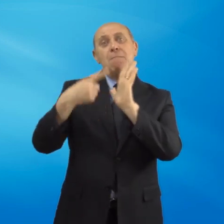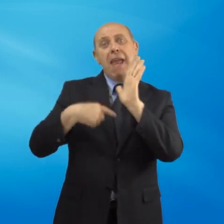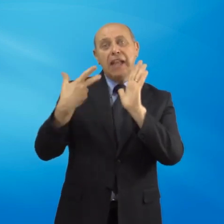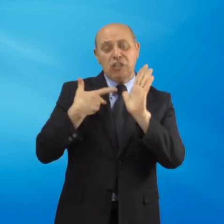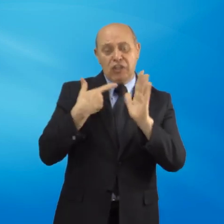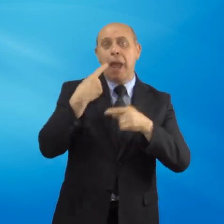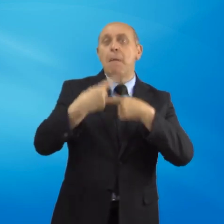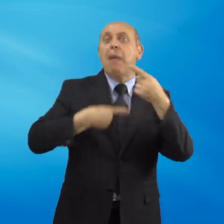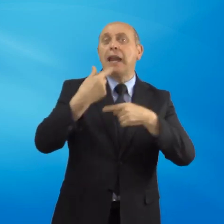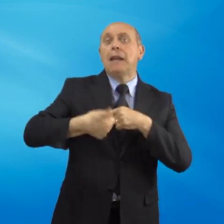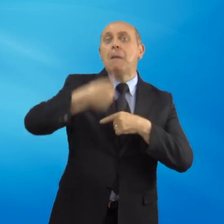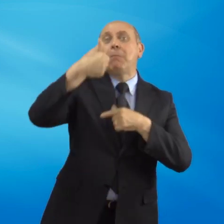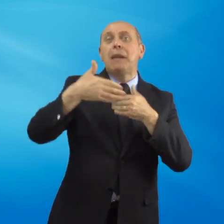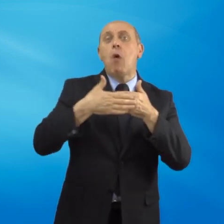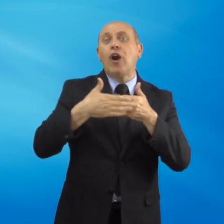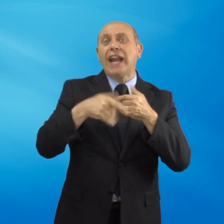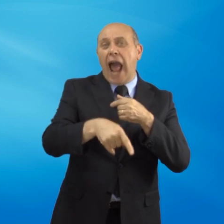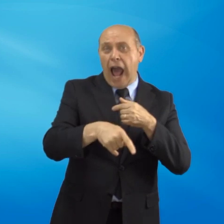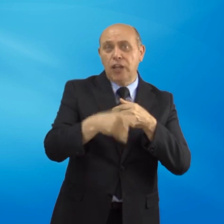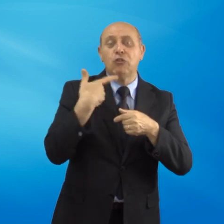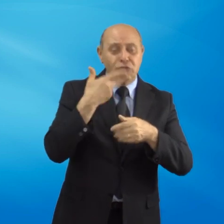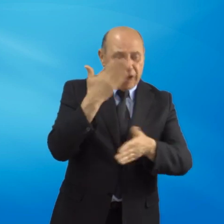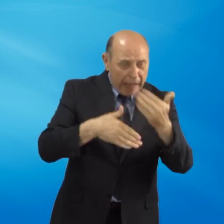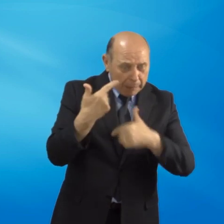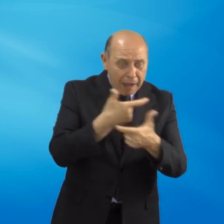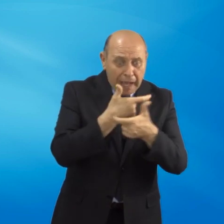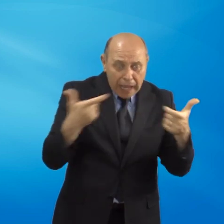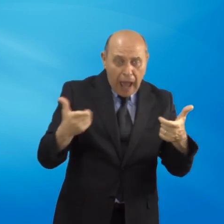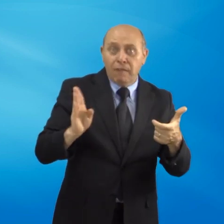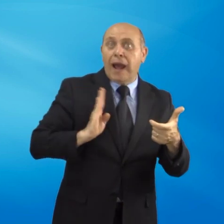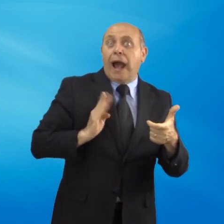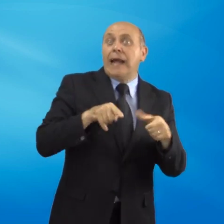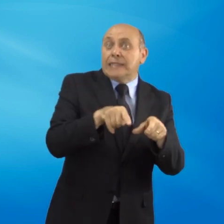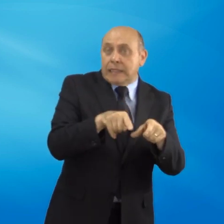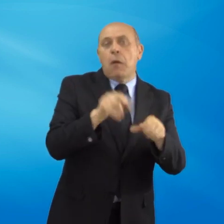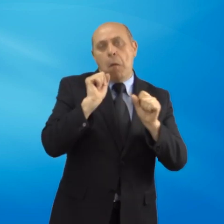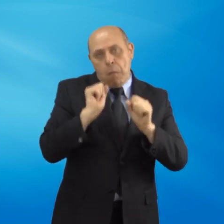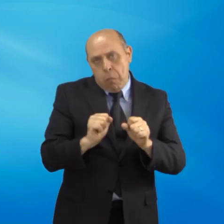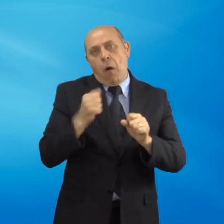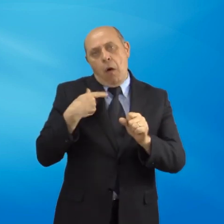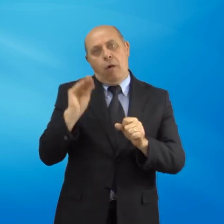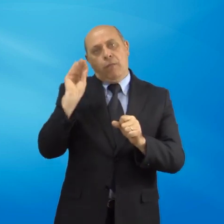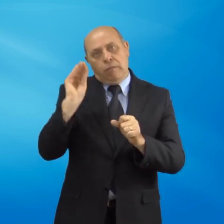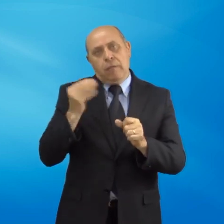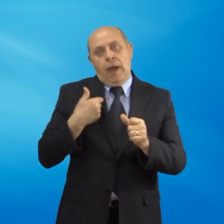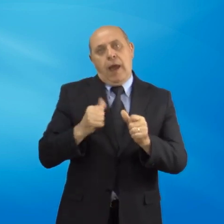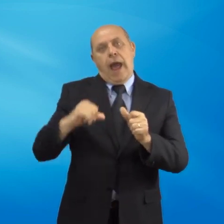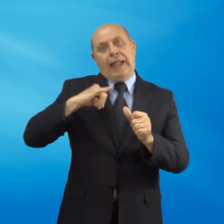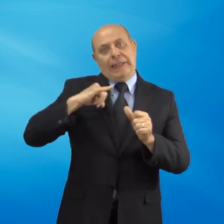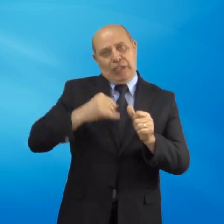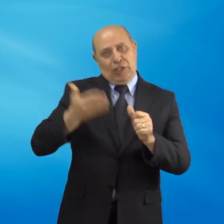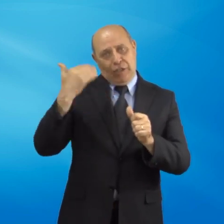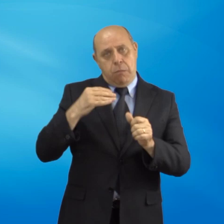con handicap grave o per i lavoratori con invalidità civile